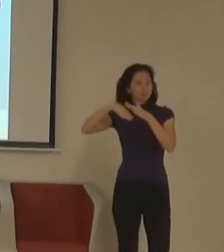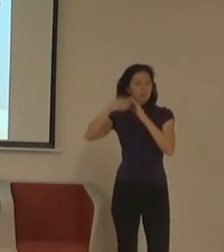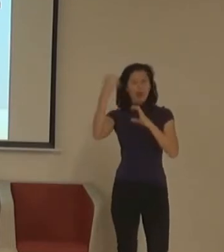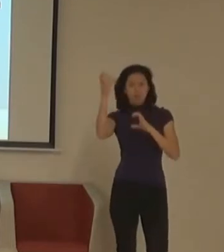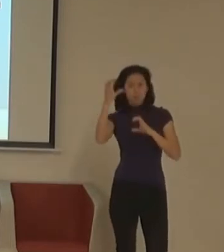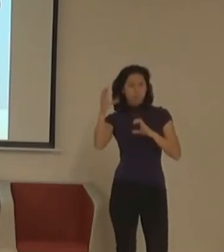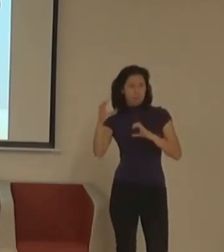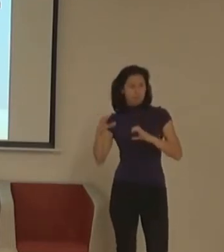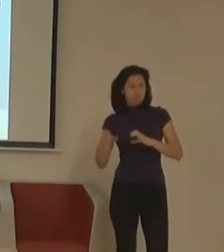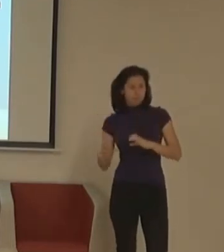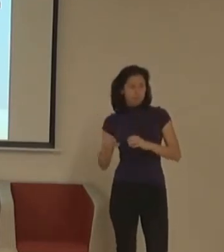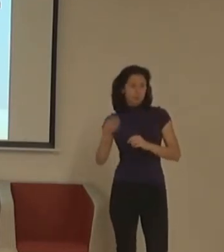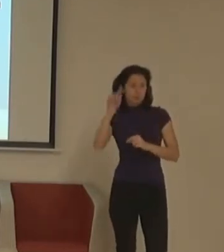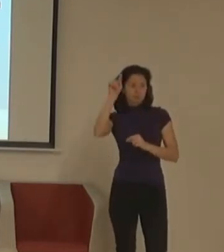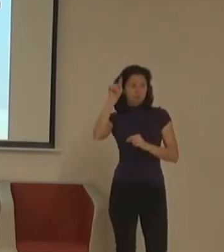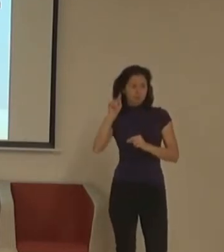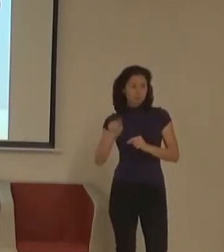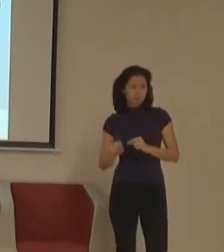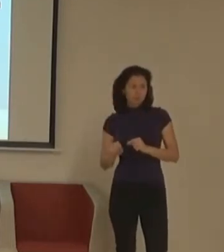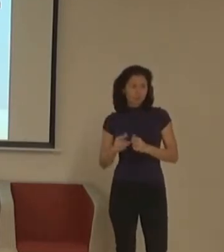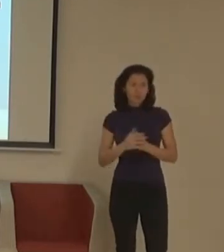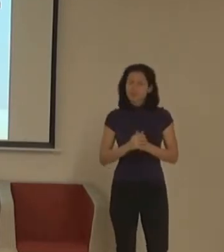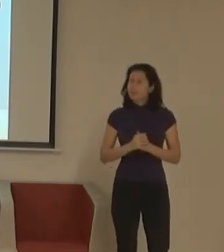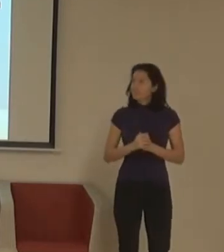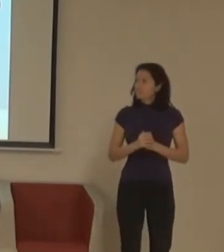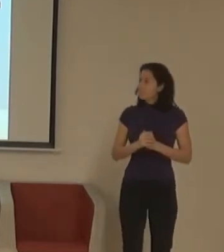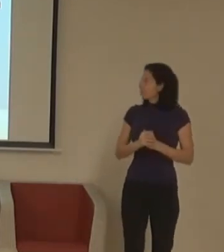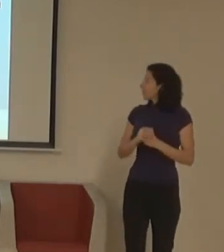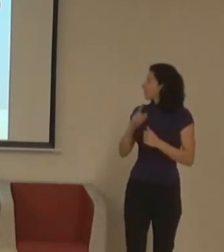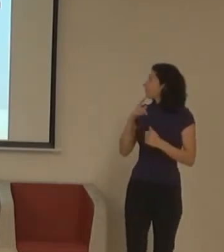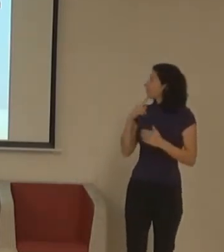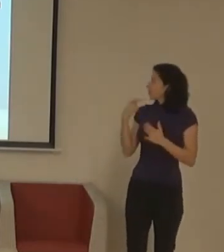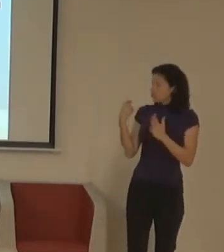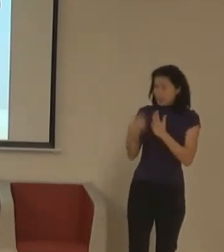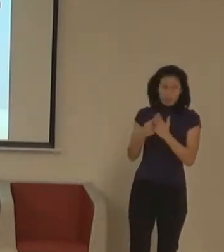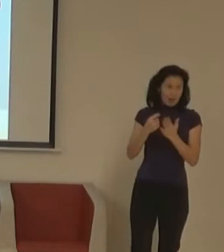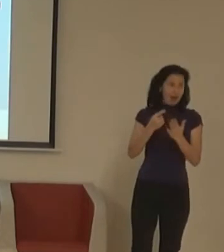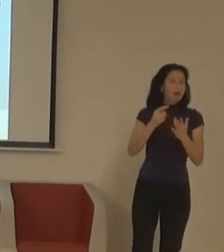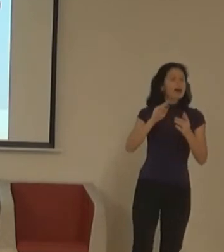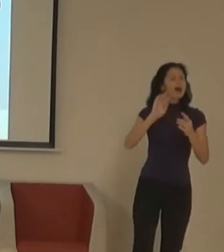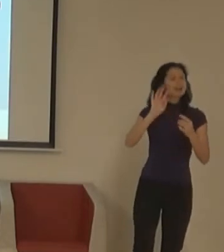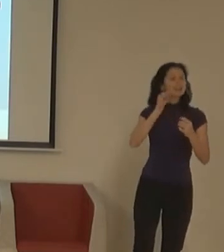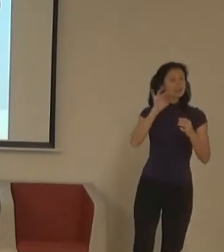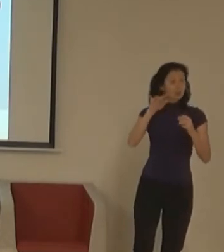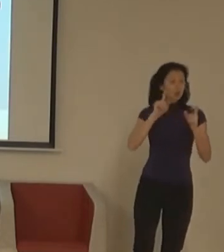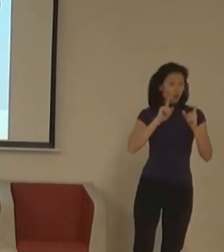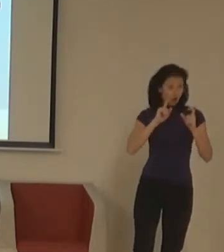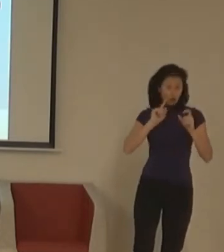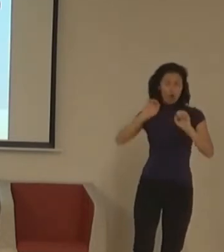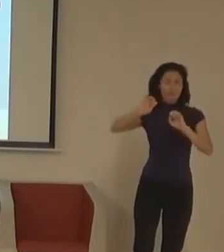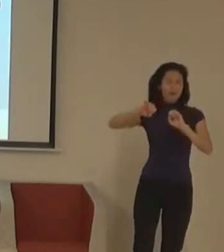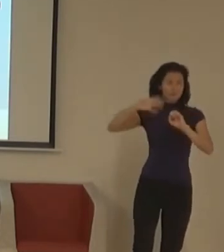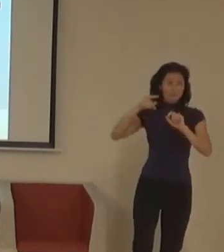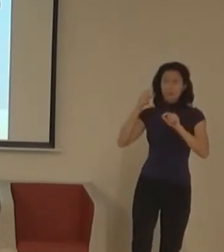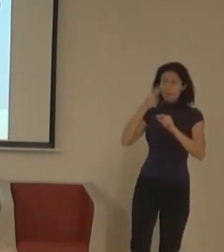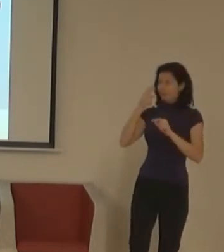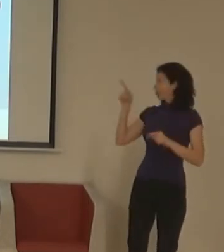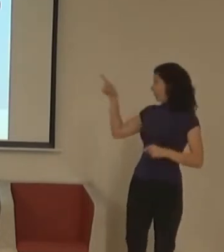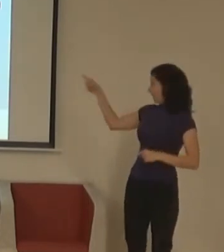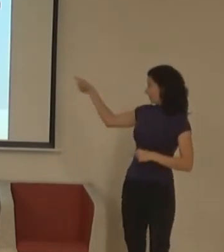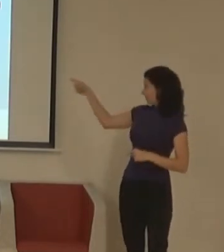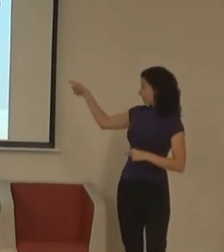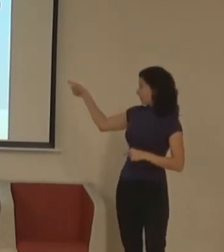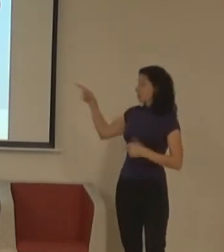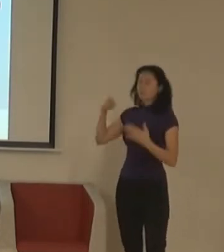kteří používají plugin k dispozici taky. A vypadá to takhle. Jsou tam informace jak pro neslyšící,